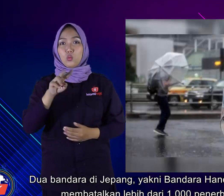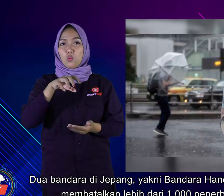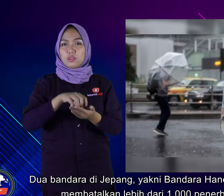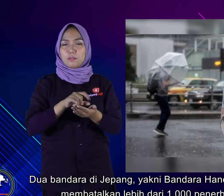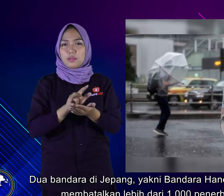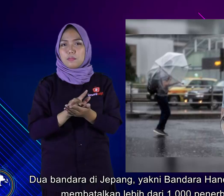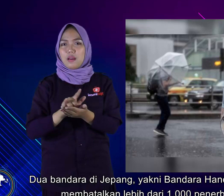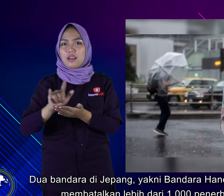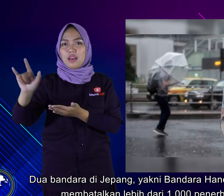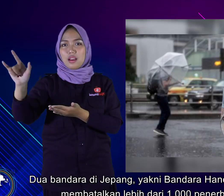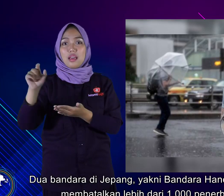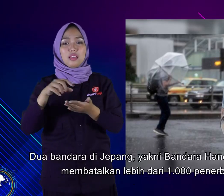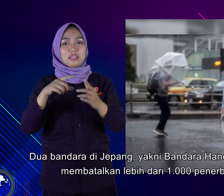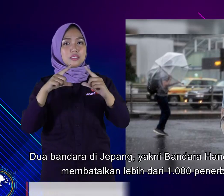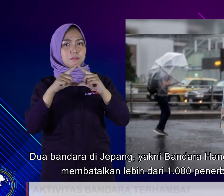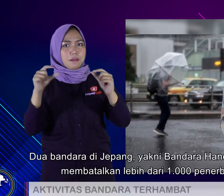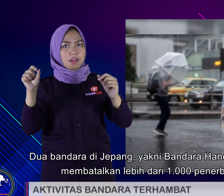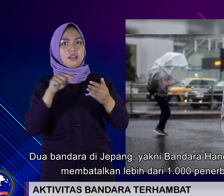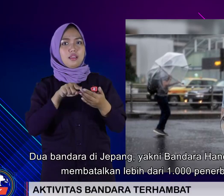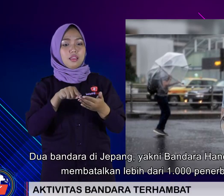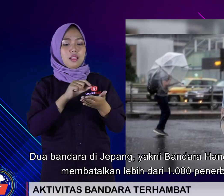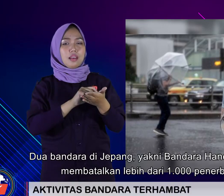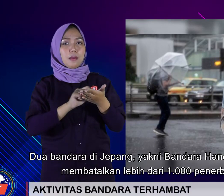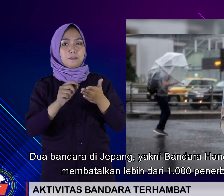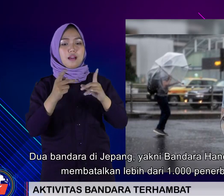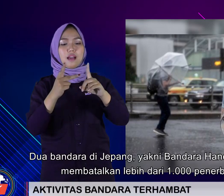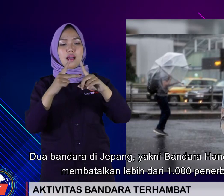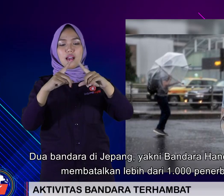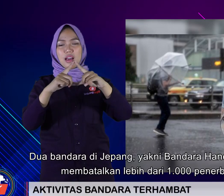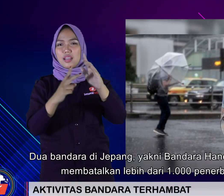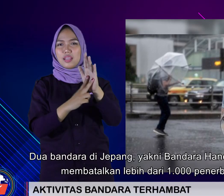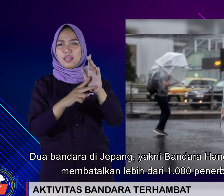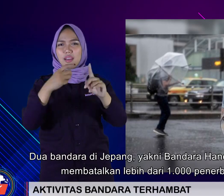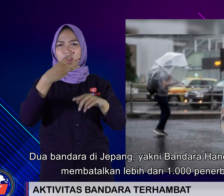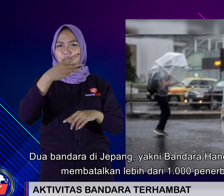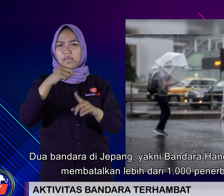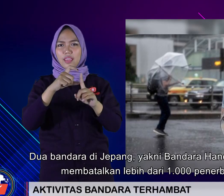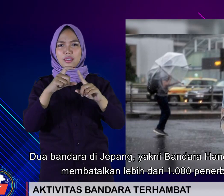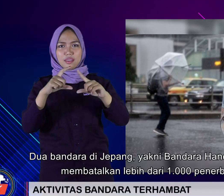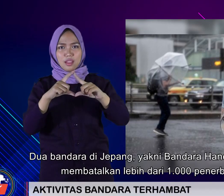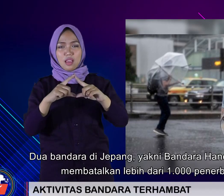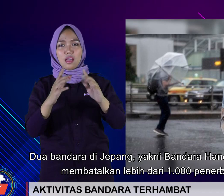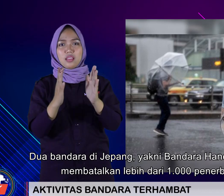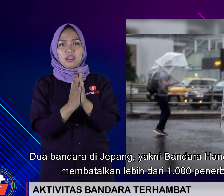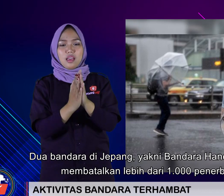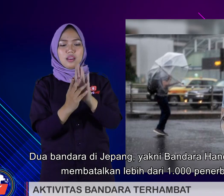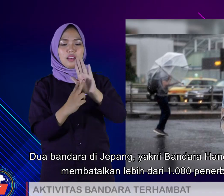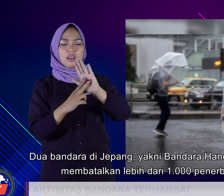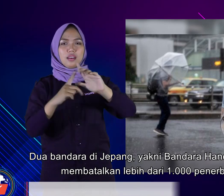Dua bandara di Jepang, yakni Bandara Haneda dan Narita, membatalkan lebih dari seribu penerbangan.